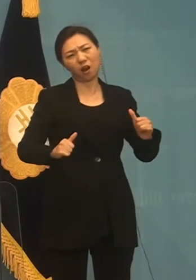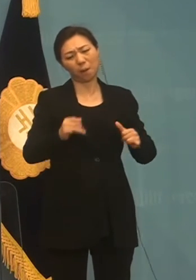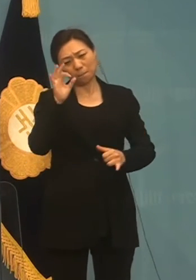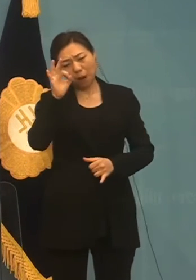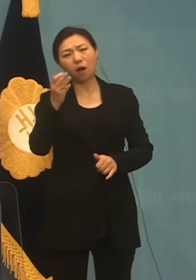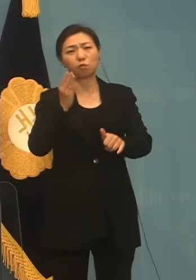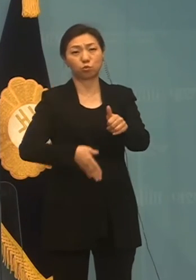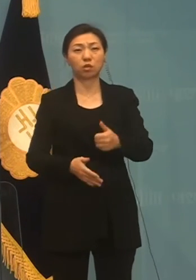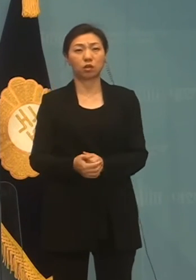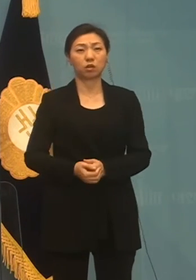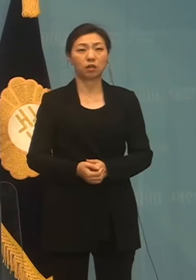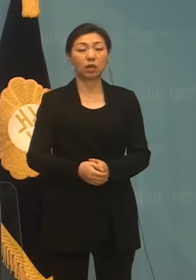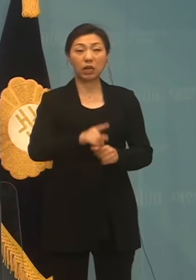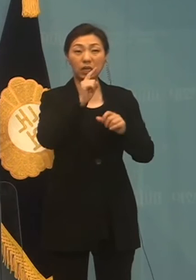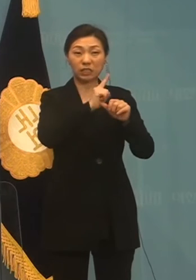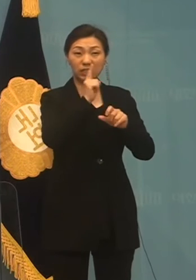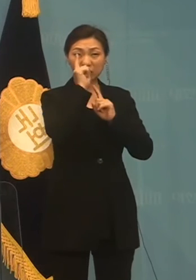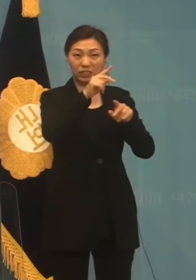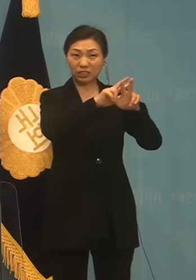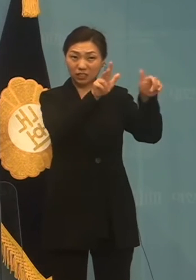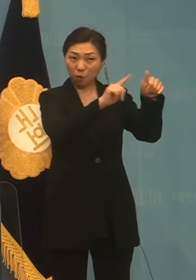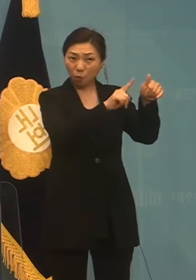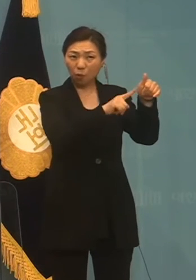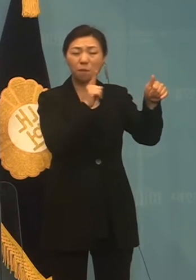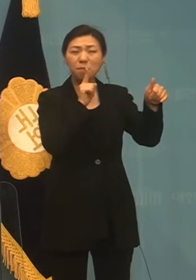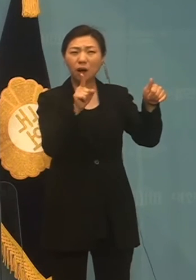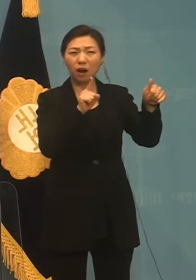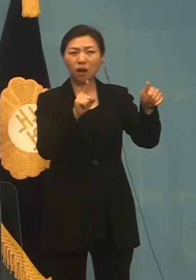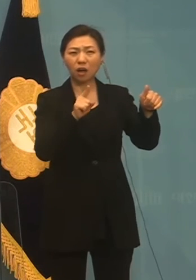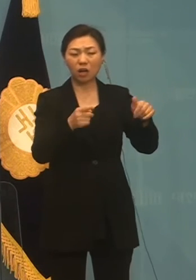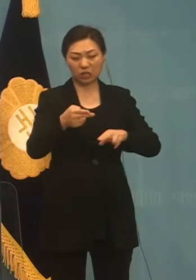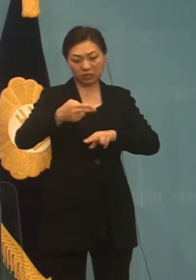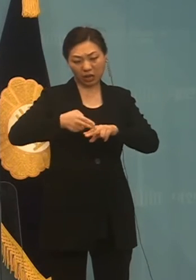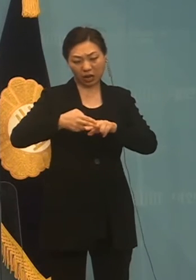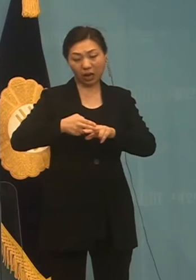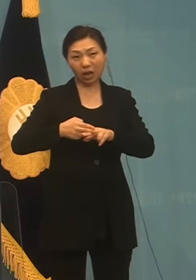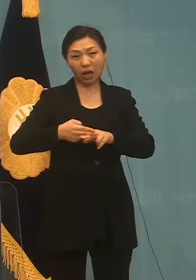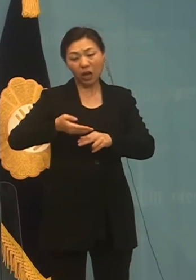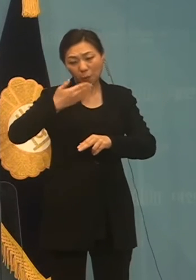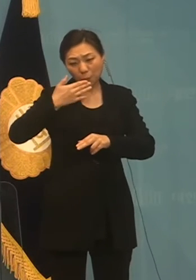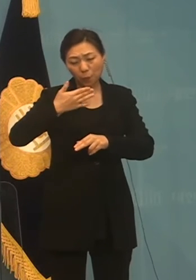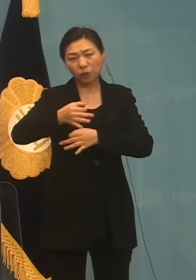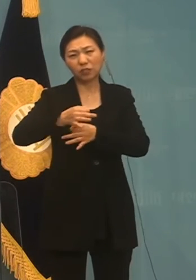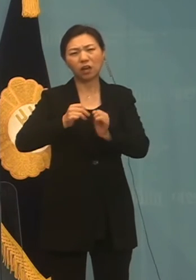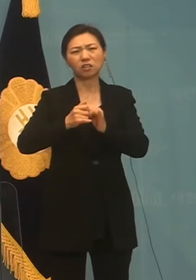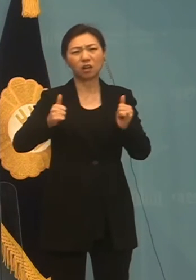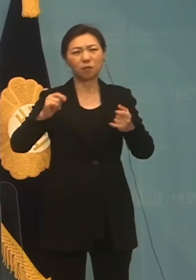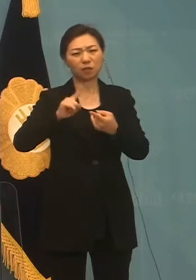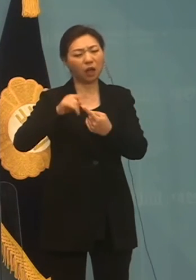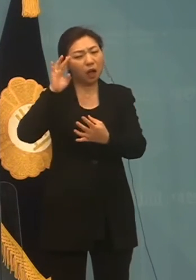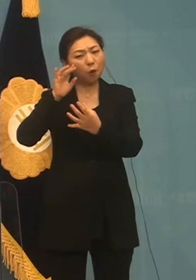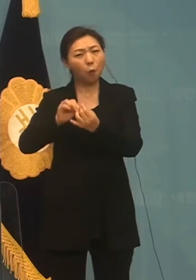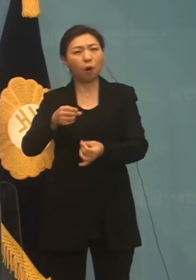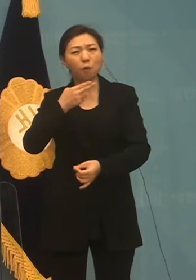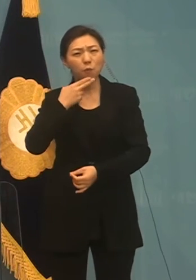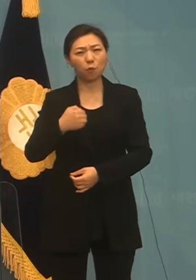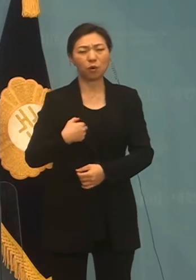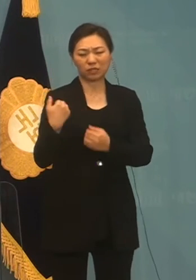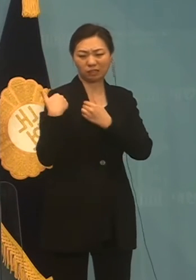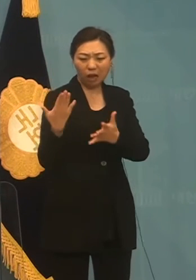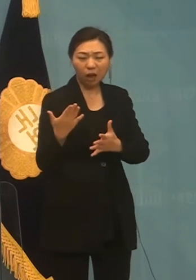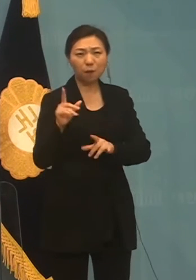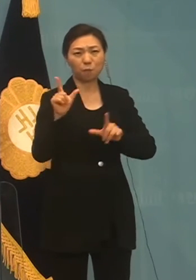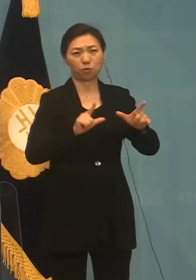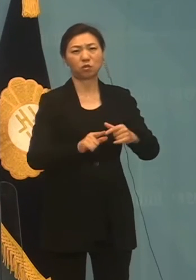음식점을 운영하는 자영업자들에 대한 무공감 무책임이 빚어낸 참극입니다. 해당 발언은